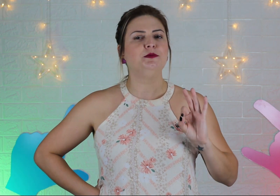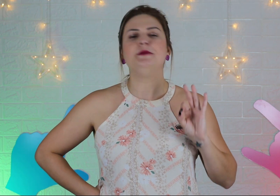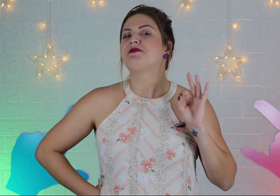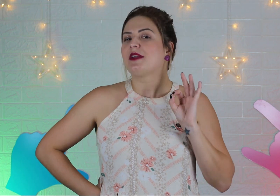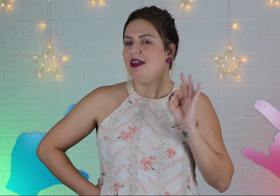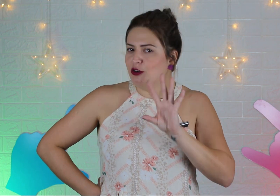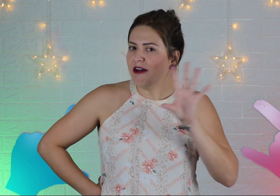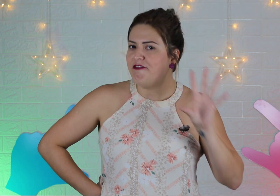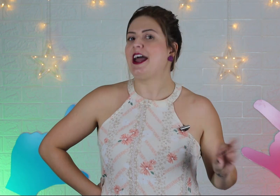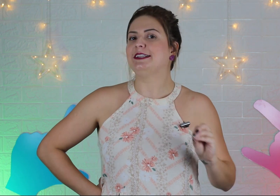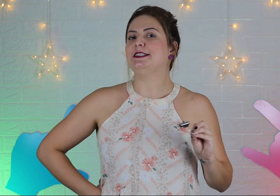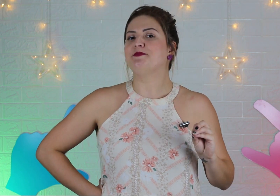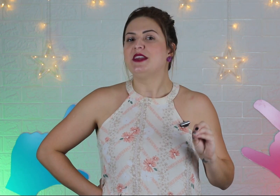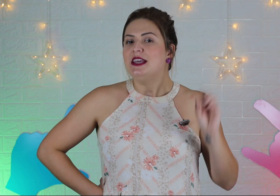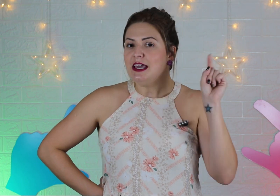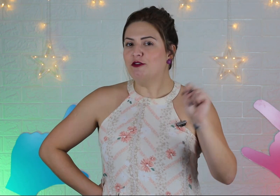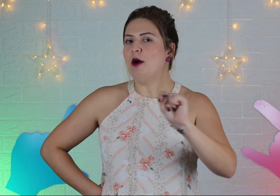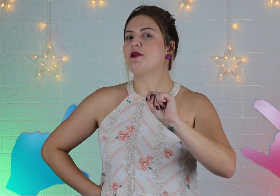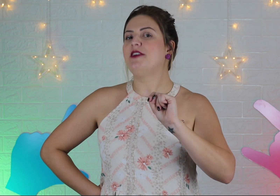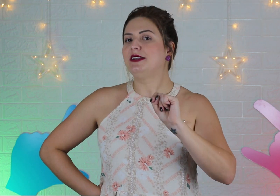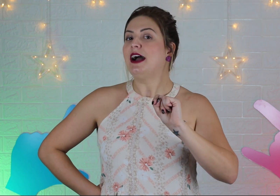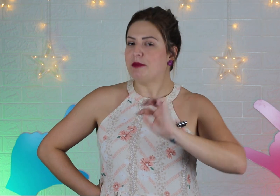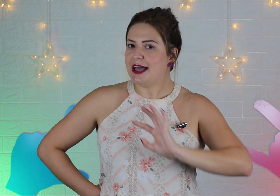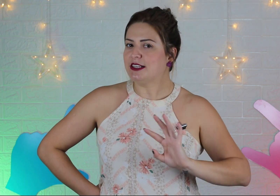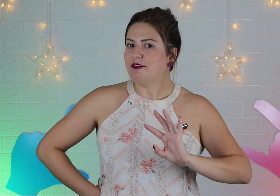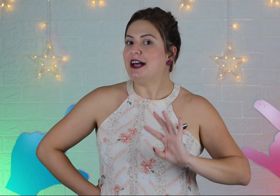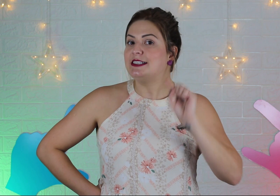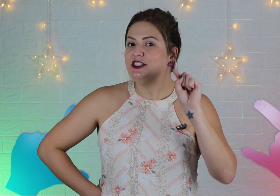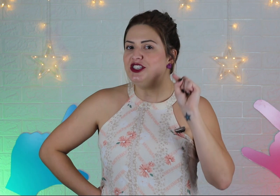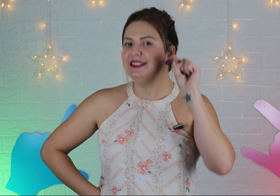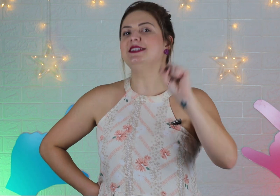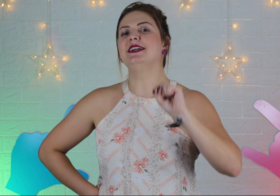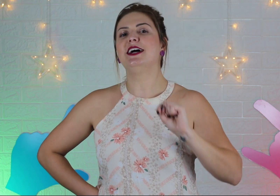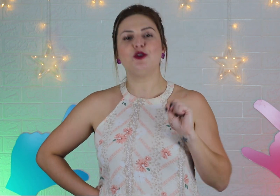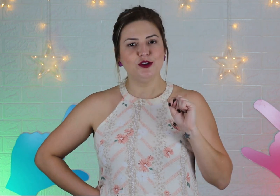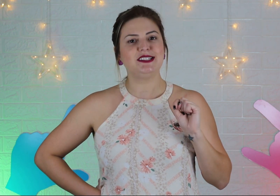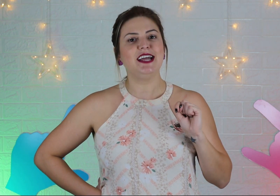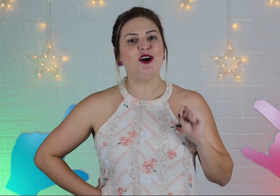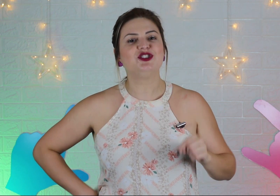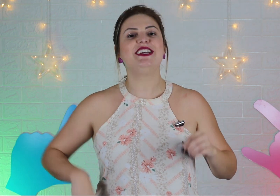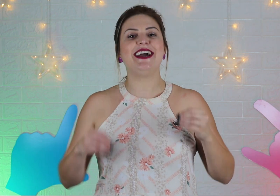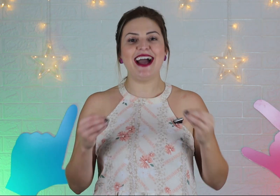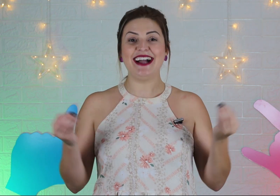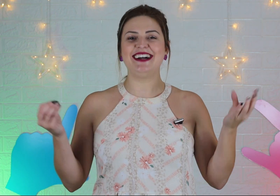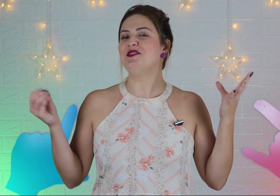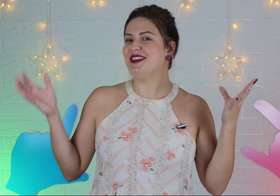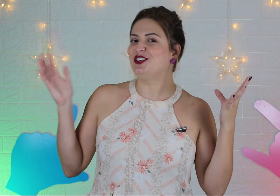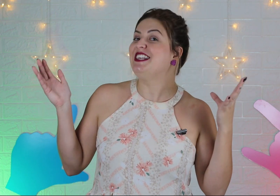em uma frase. E aí vou aproveitar pra essa frase e te ensinar o sinal de Academia de